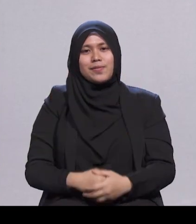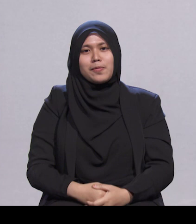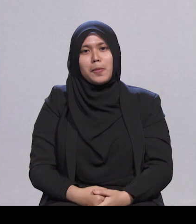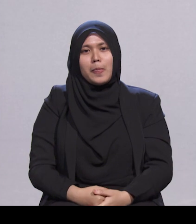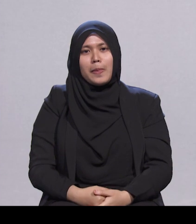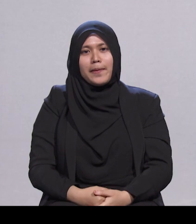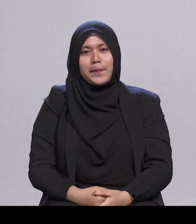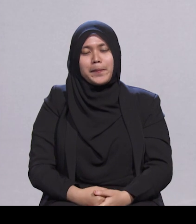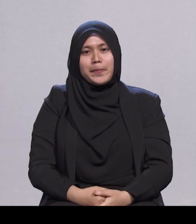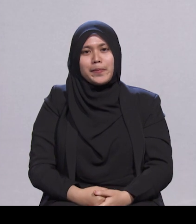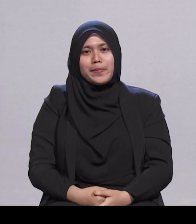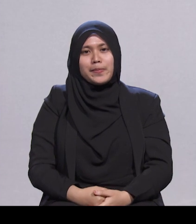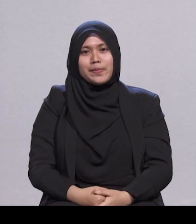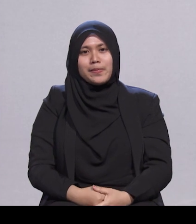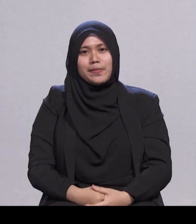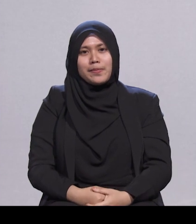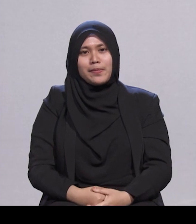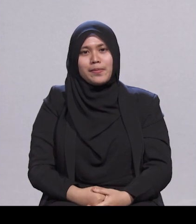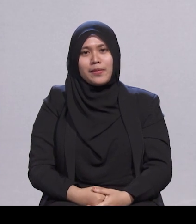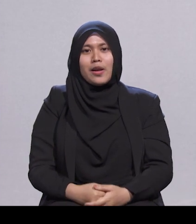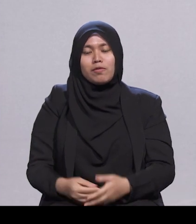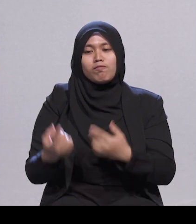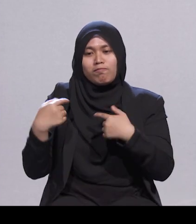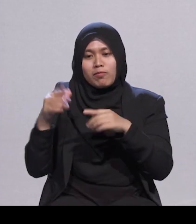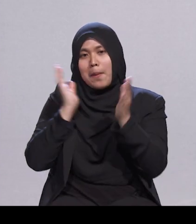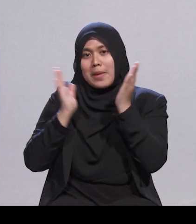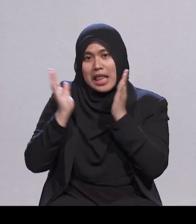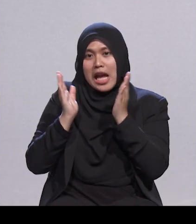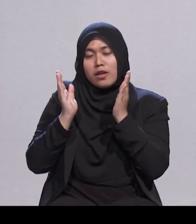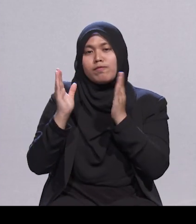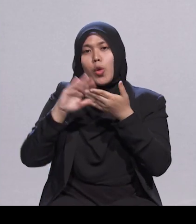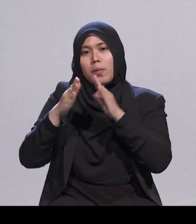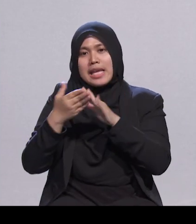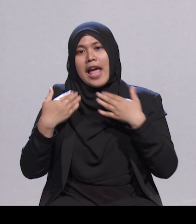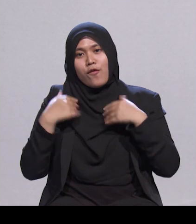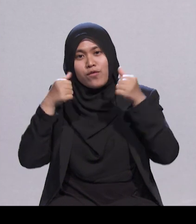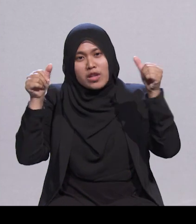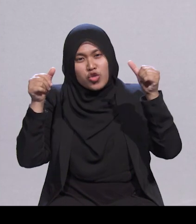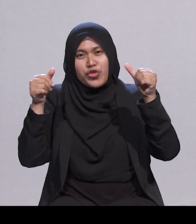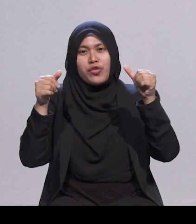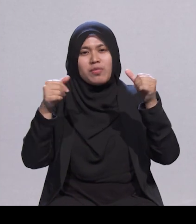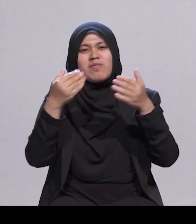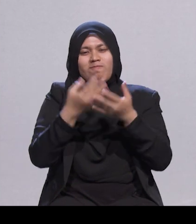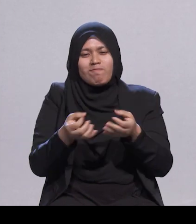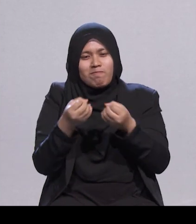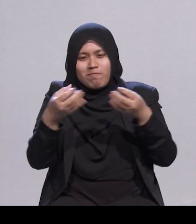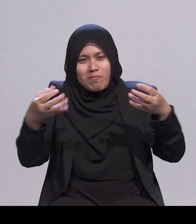Walaupun banyak sudah dicapai masyarakat Melayu Islam, masih ada cabaran yang perlu diatasi. Misalnya,